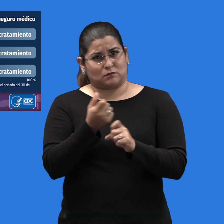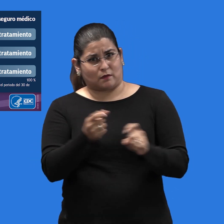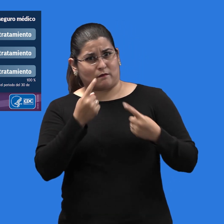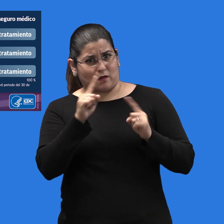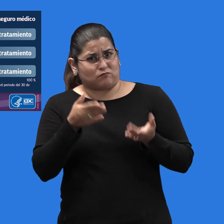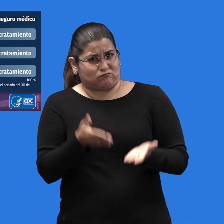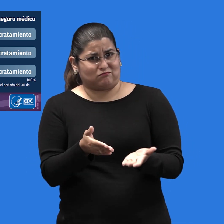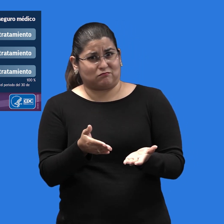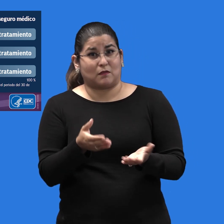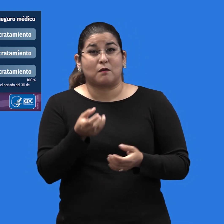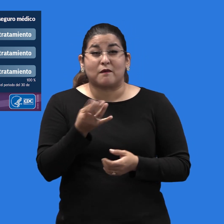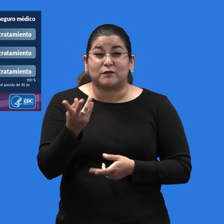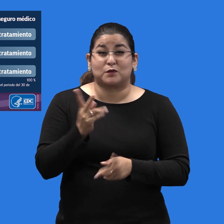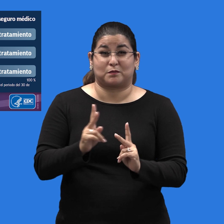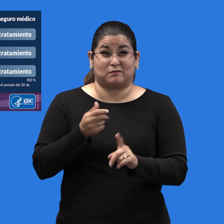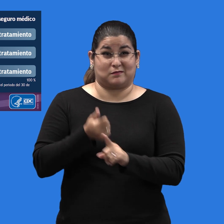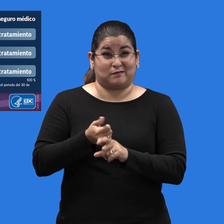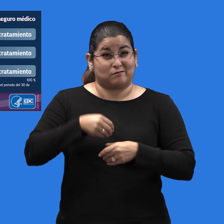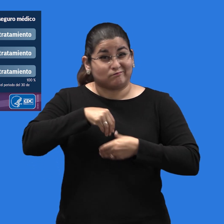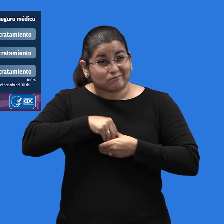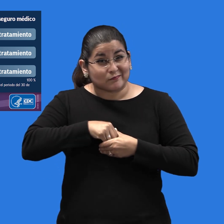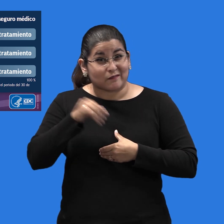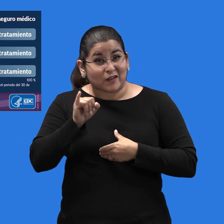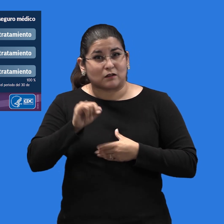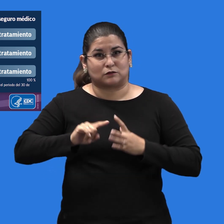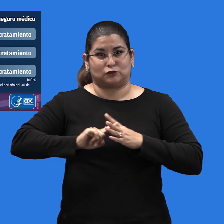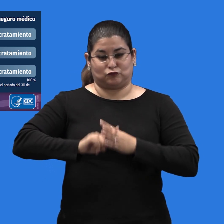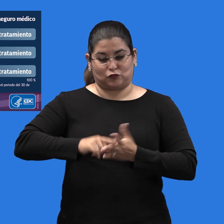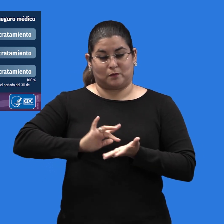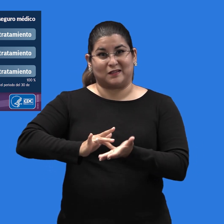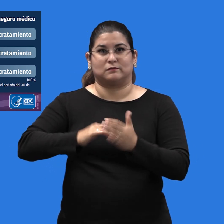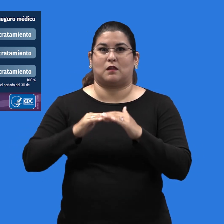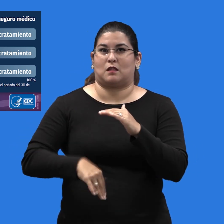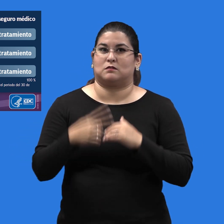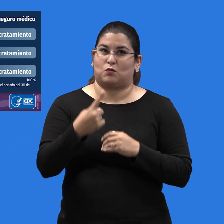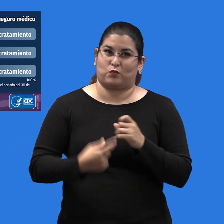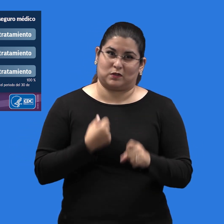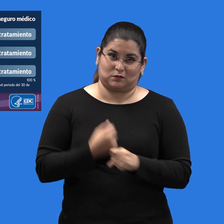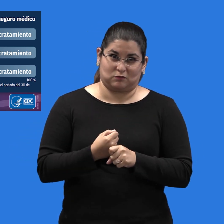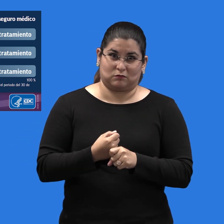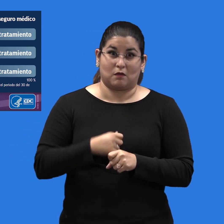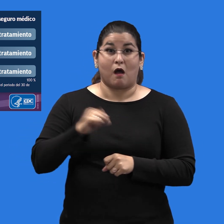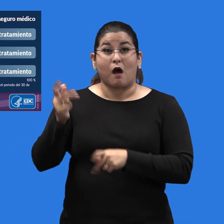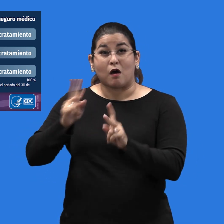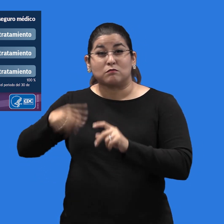diagnóstico, vincularse a cuidados y tener acceso al tratamiento en los entornos de atención médica